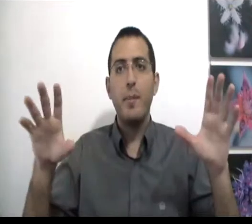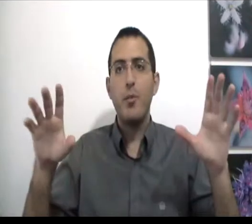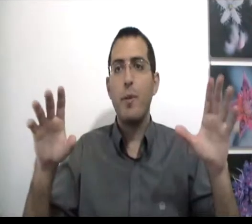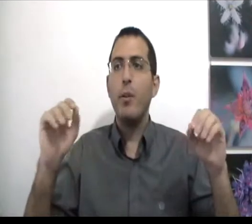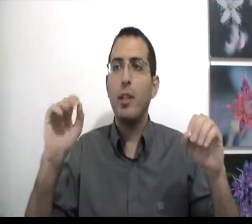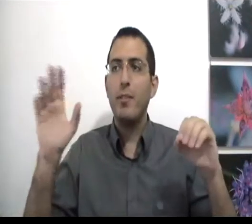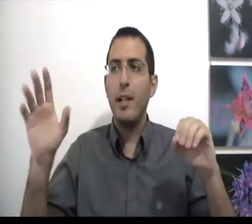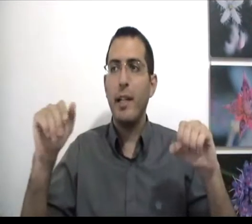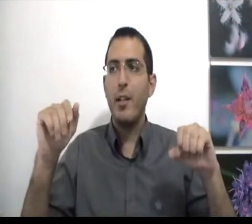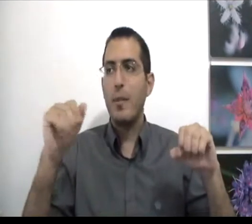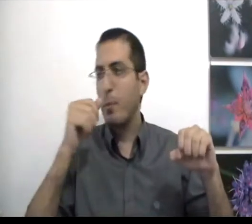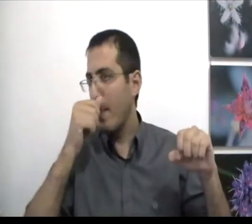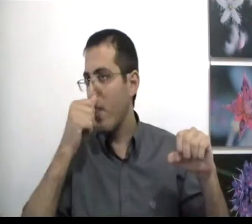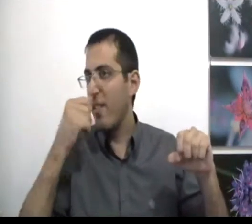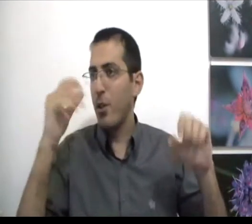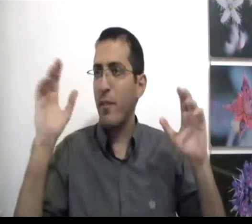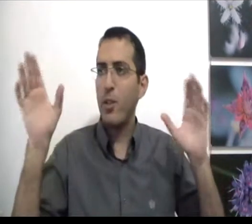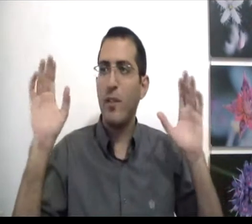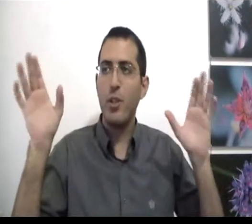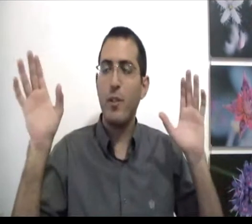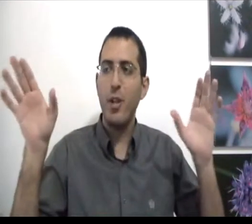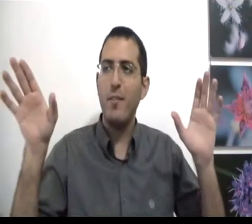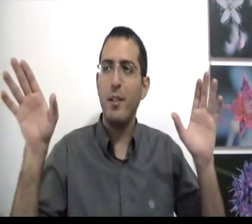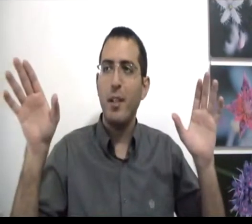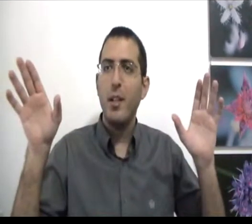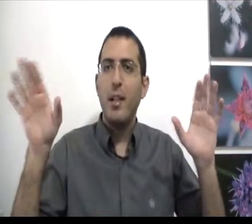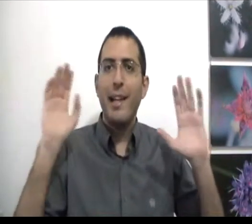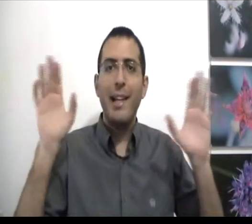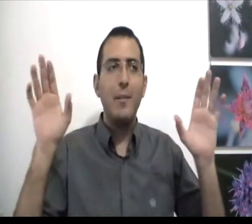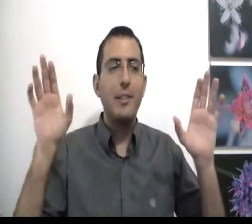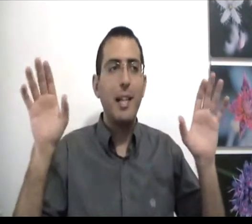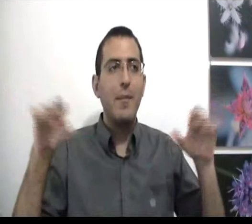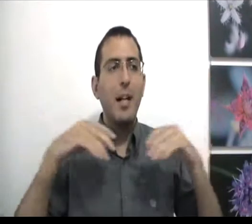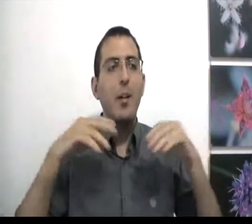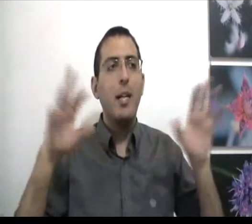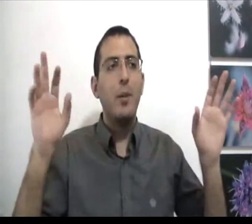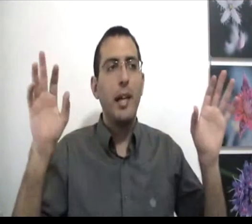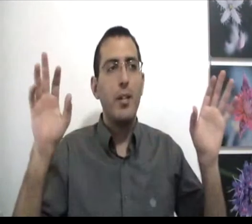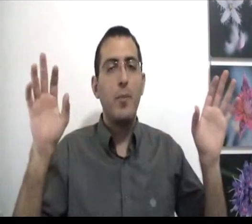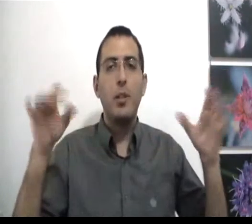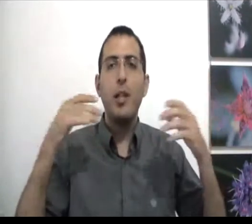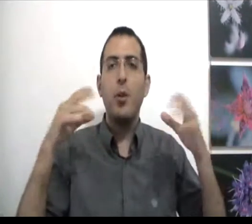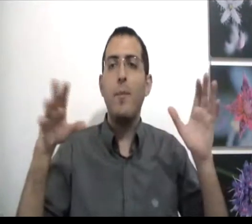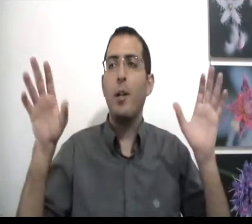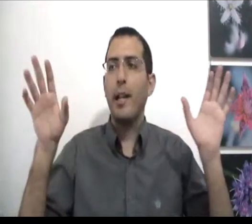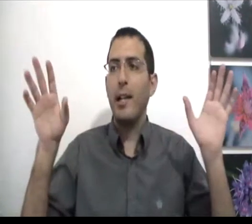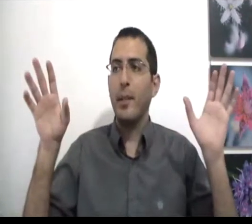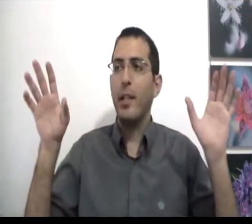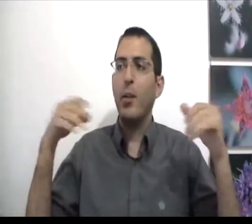משהו, אין לו תקווה להגיע לשלמות ולמה ישר חשב חשב חשב חשב הגיע למסקנה, אמר אני לא עולם להגיע לשלמות, אני לא עולם להגיע לאמת אני לא